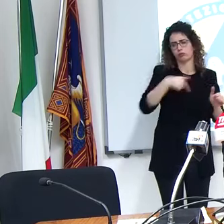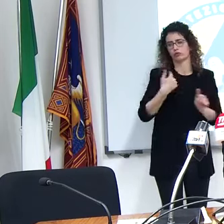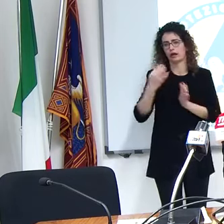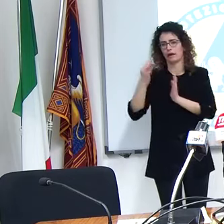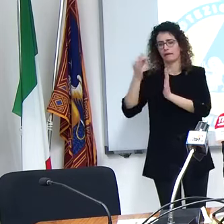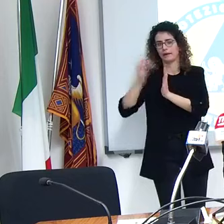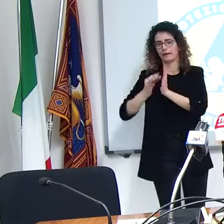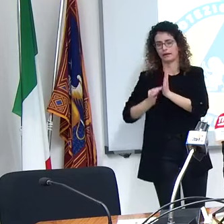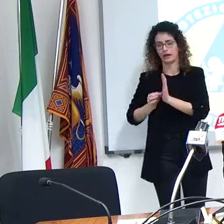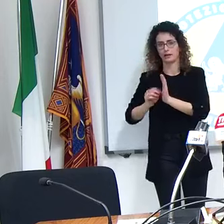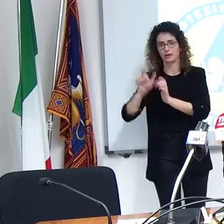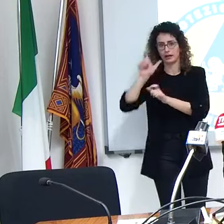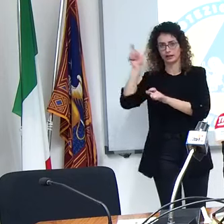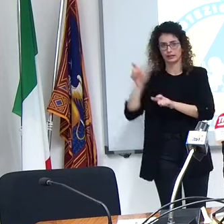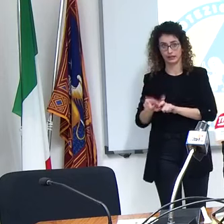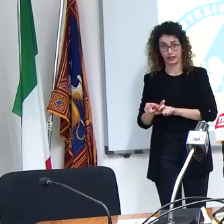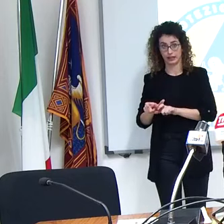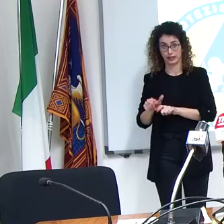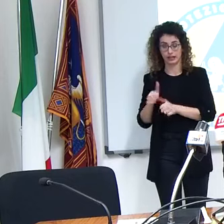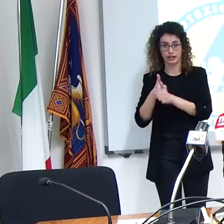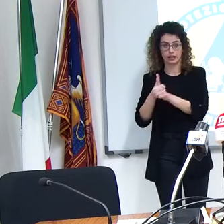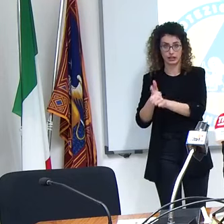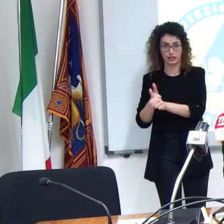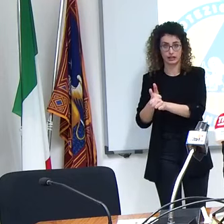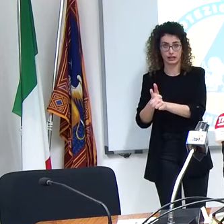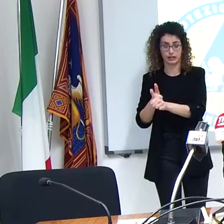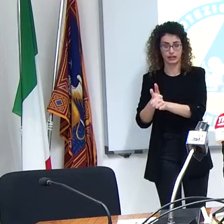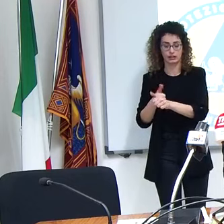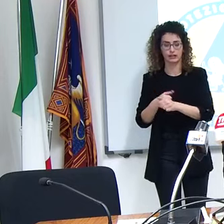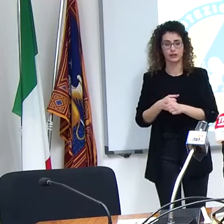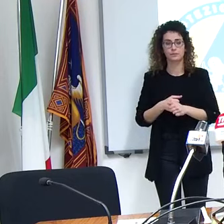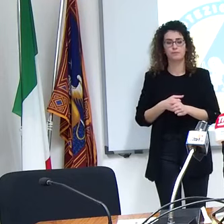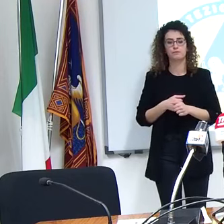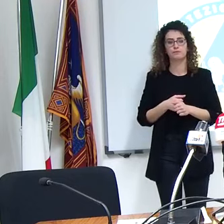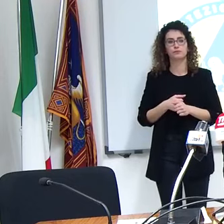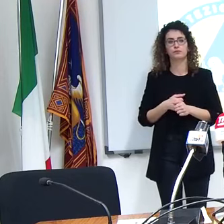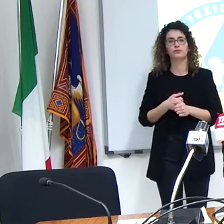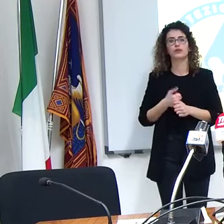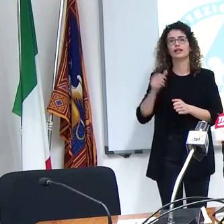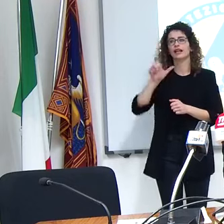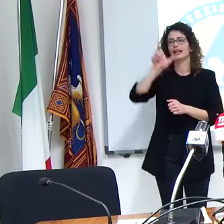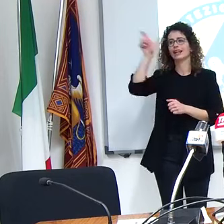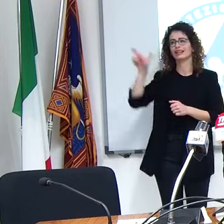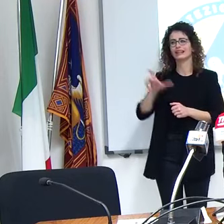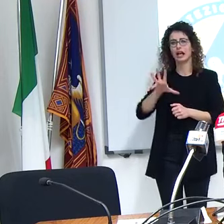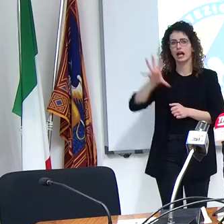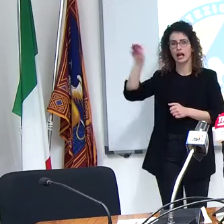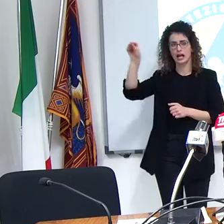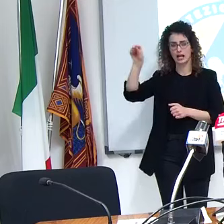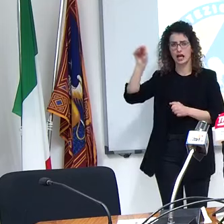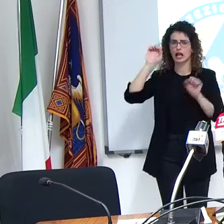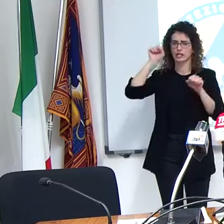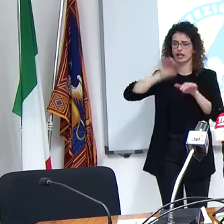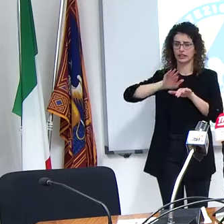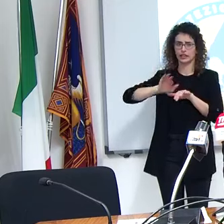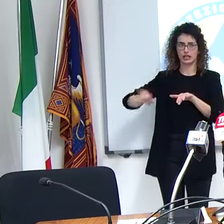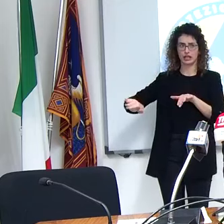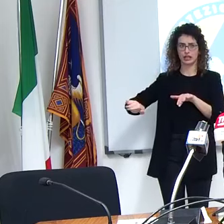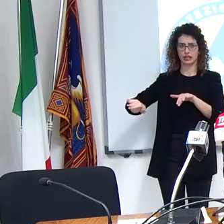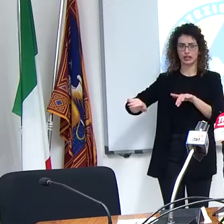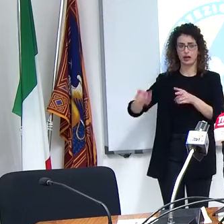in tutta Italia quindi con esclusione solo della Sardegna nei giorni di Pasqua i movimenti sono estremamente